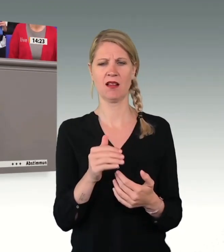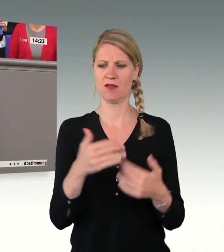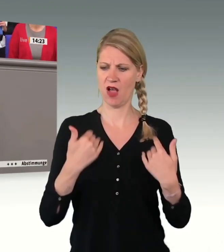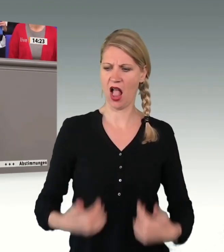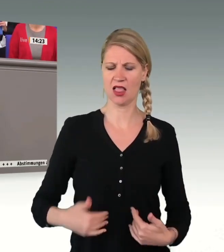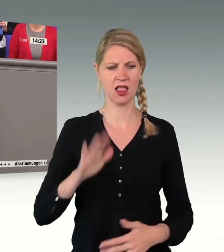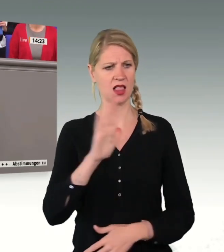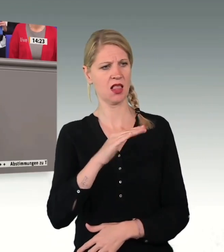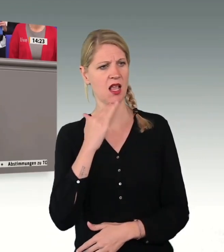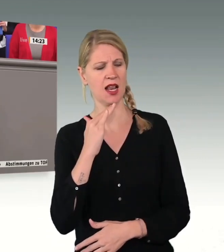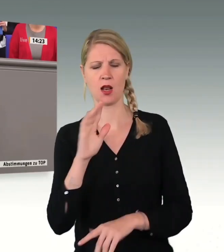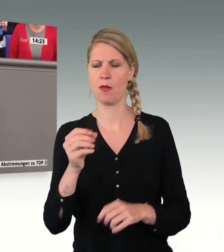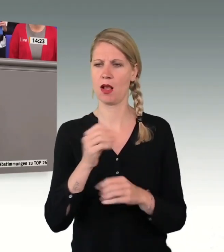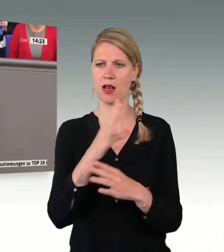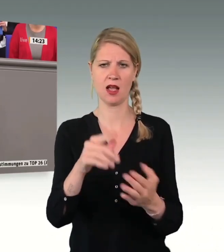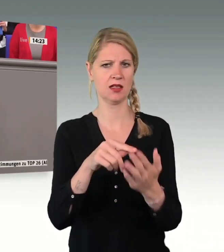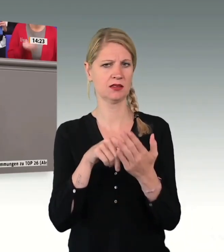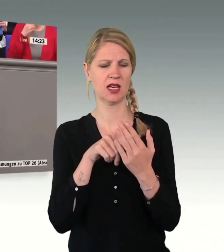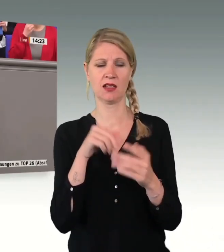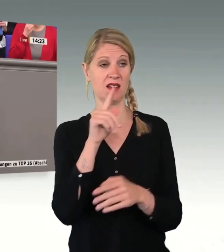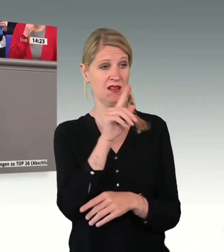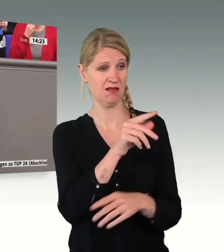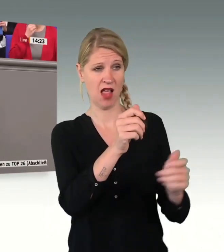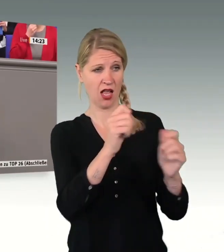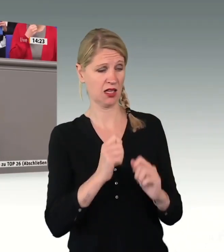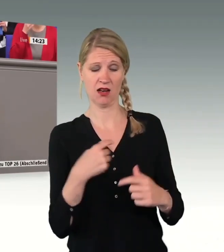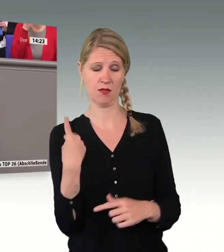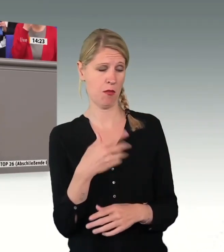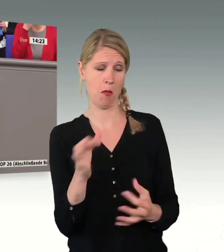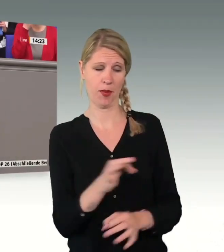Und das wird auch so im Ausschuss dann beraten werden. Herzlichen Dank.